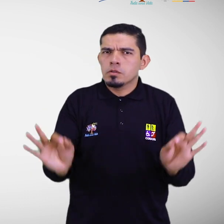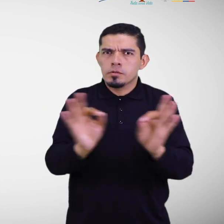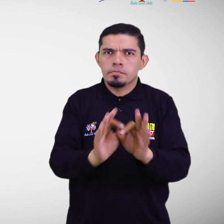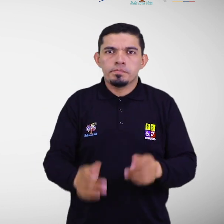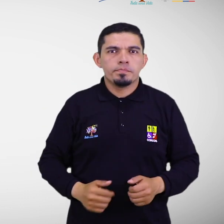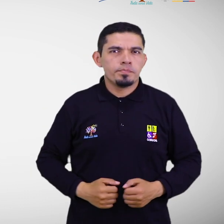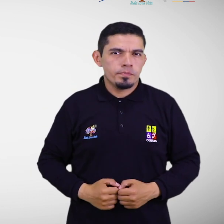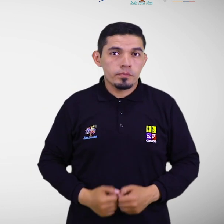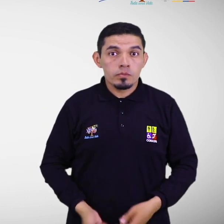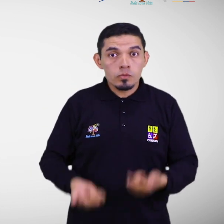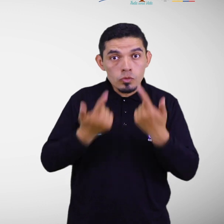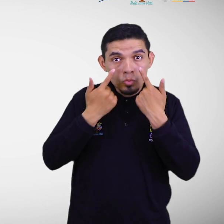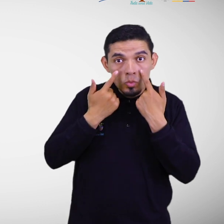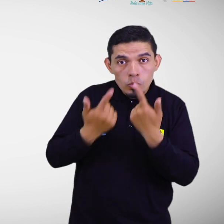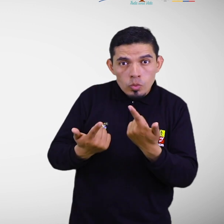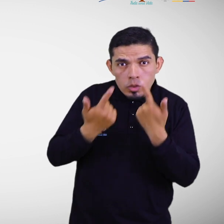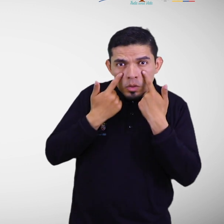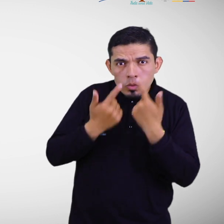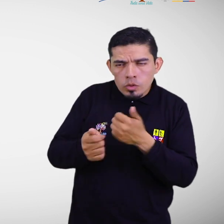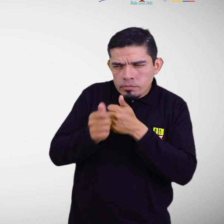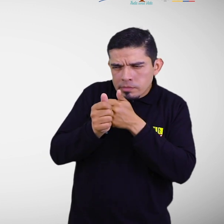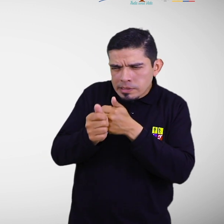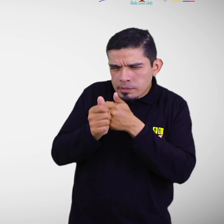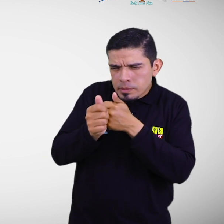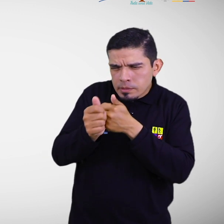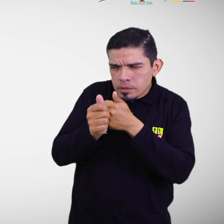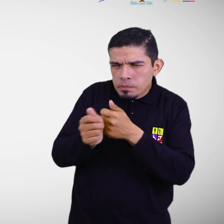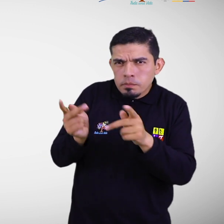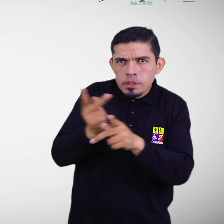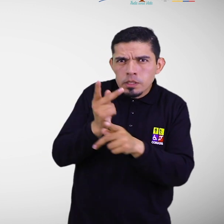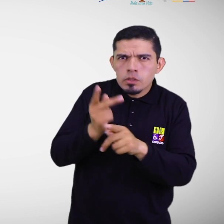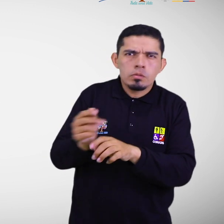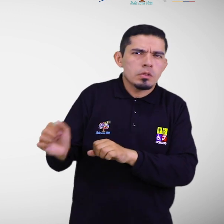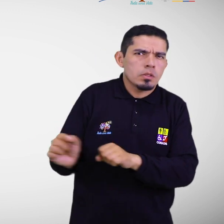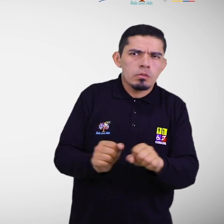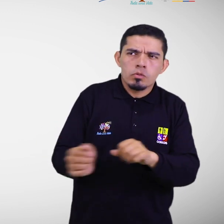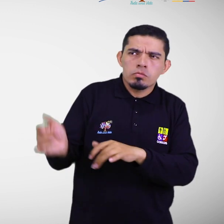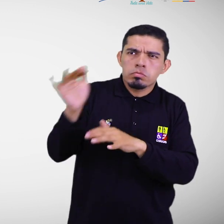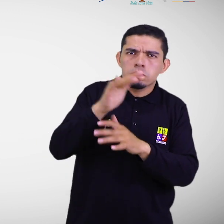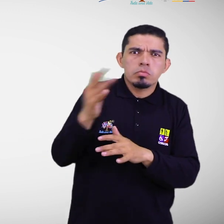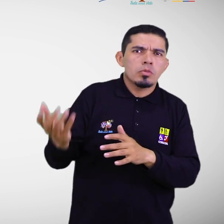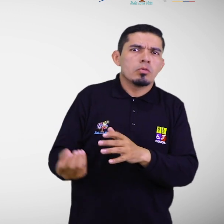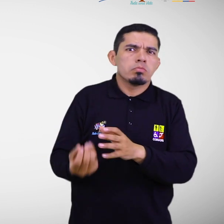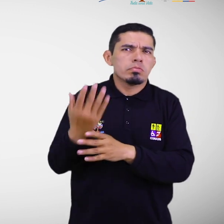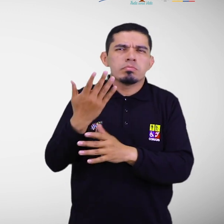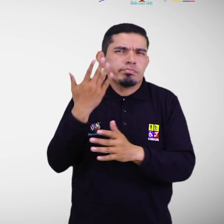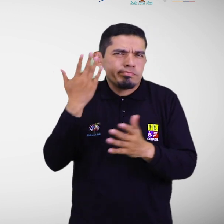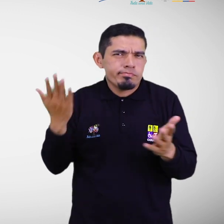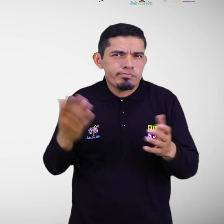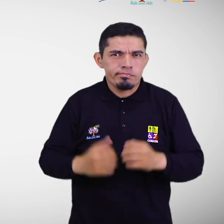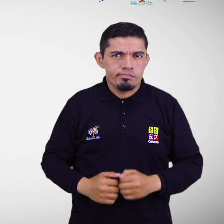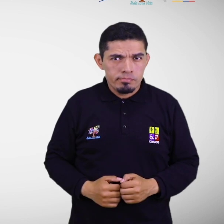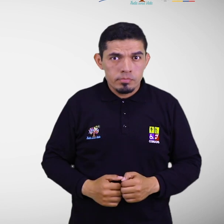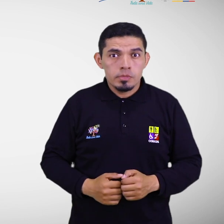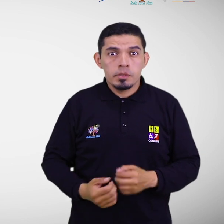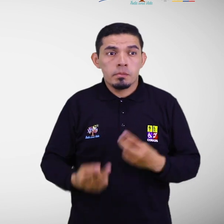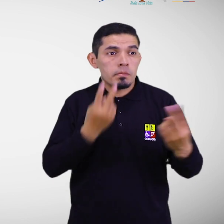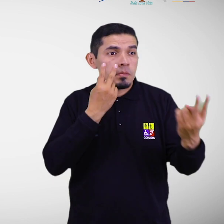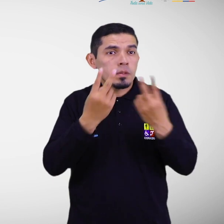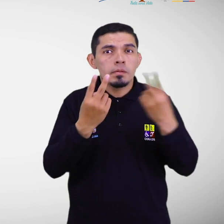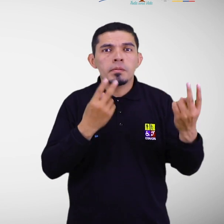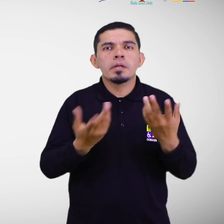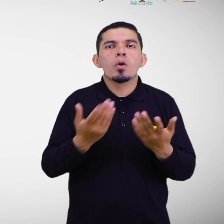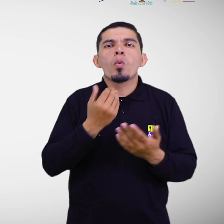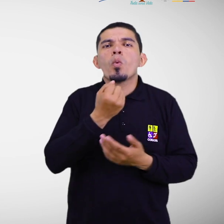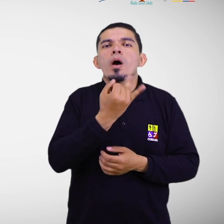Vigilancia y monitoreo minucioso de la evolución de la amenaza. Verificación de la disponibilidad de personal para la